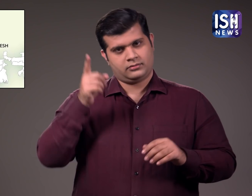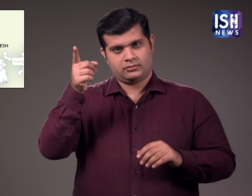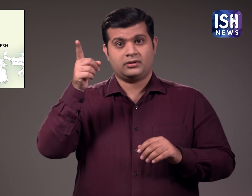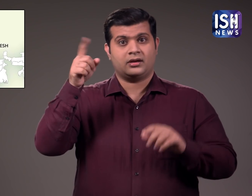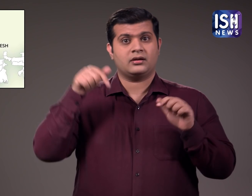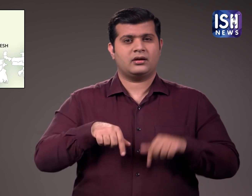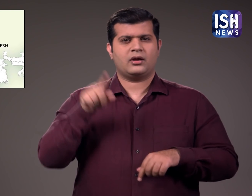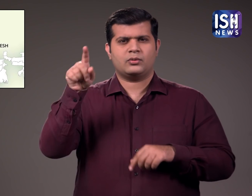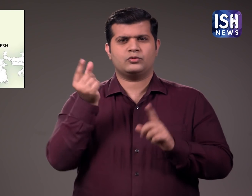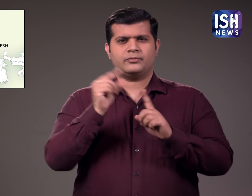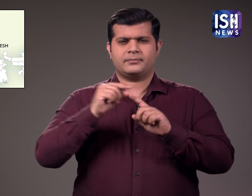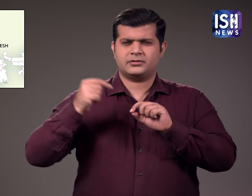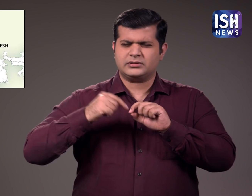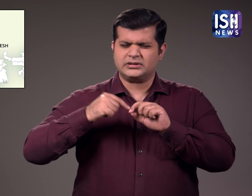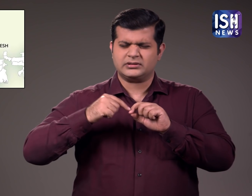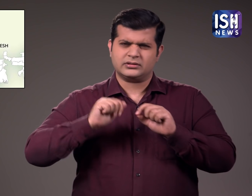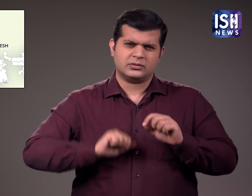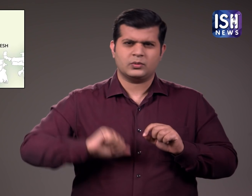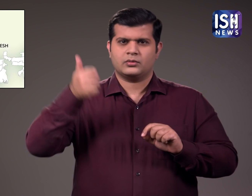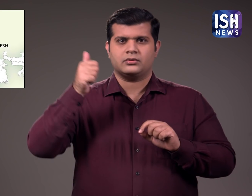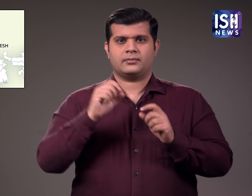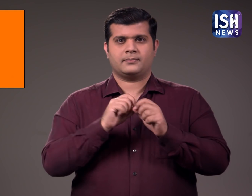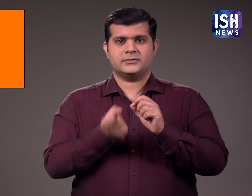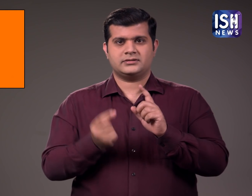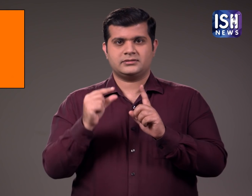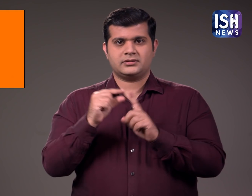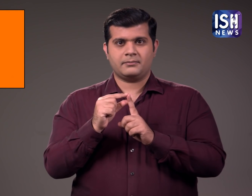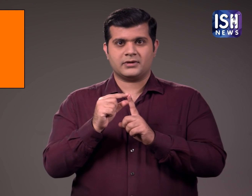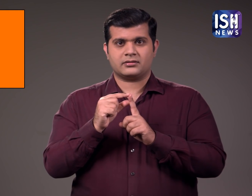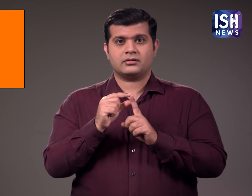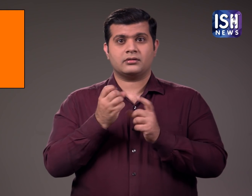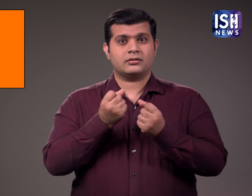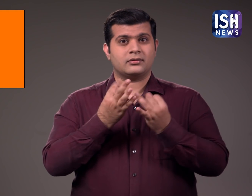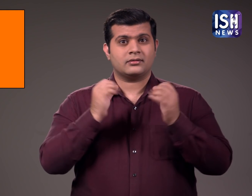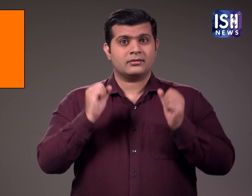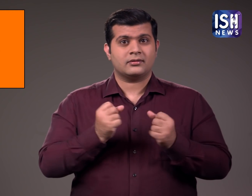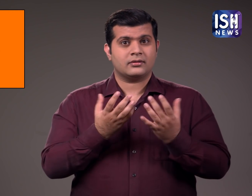भाजपा को 255 सीटे मिली है ये बहुत जादा है